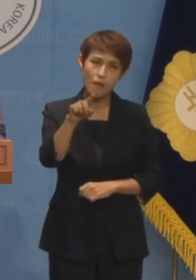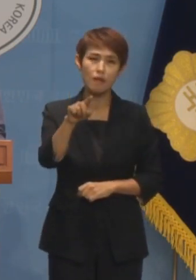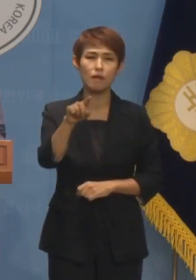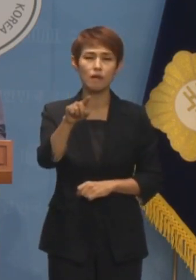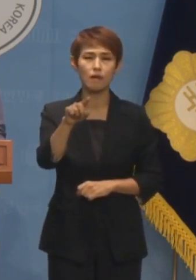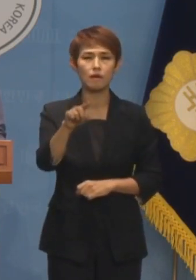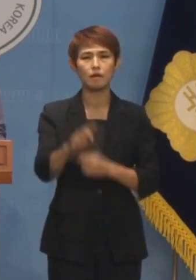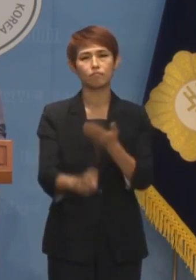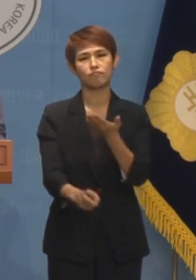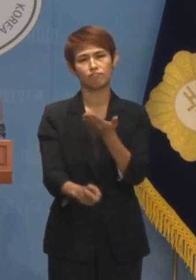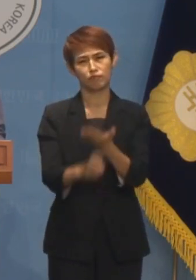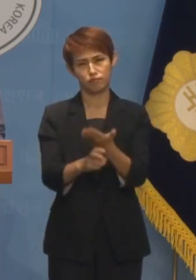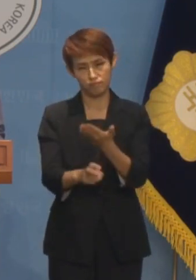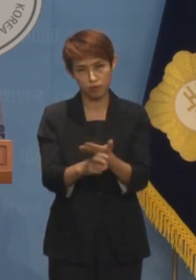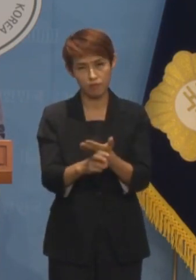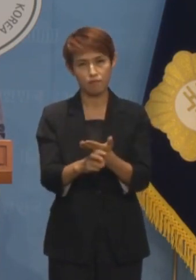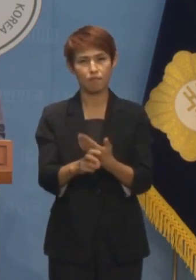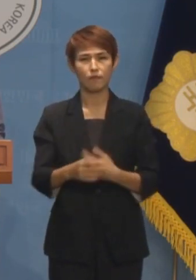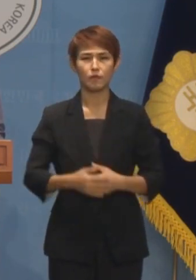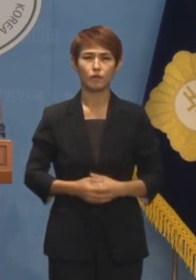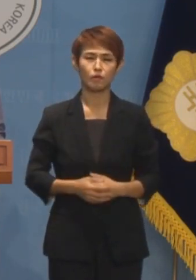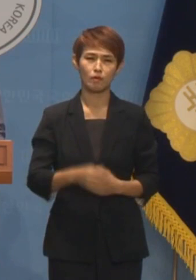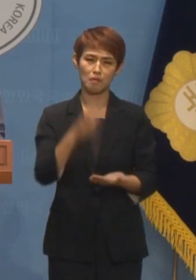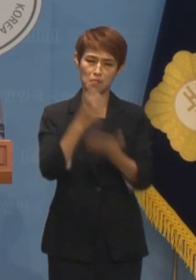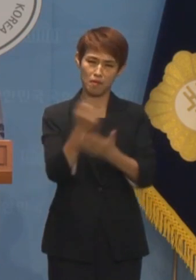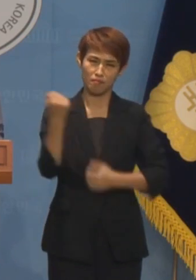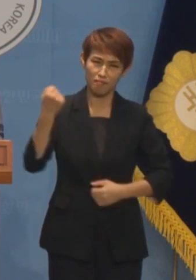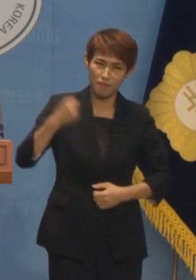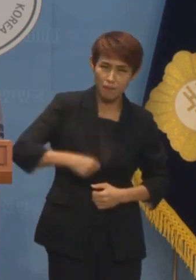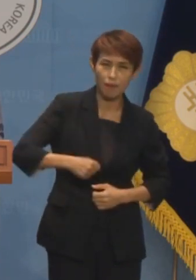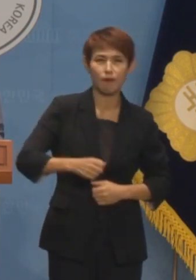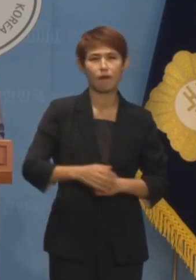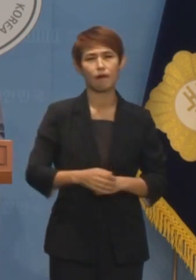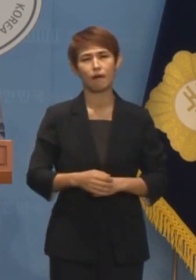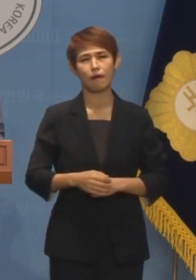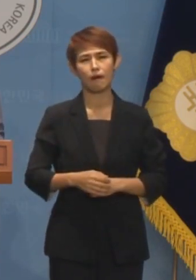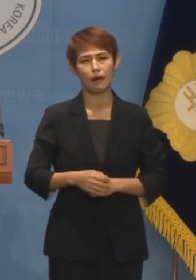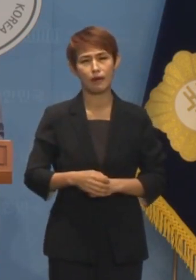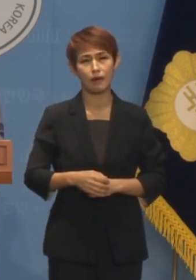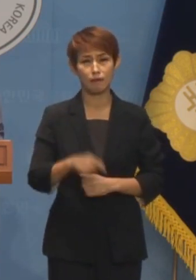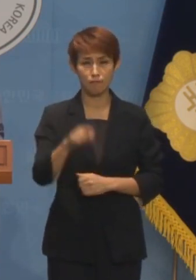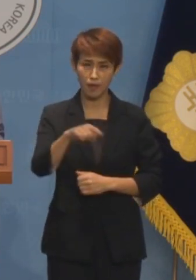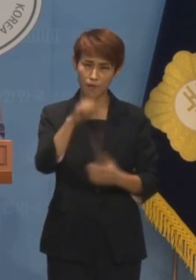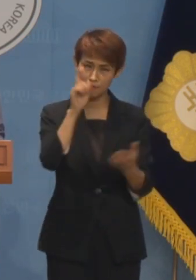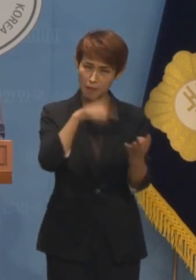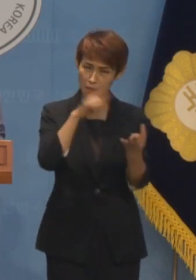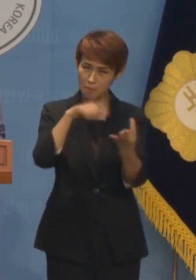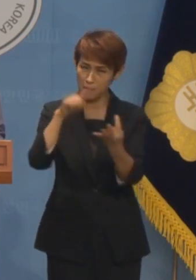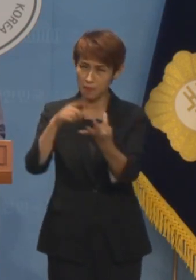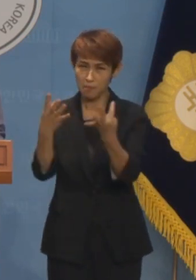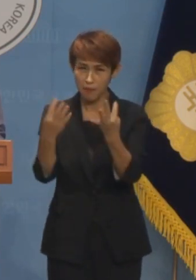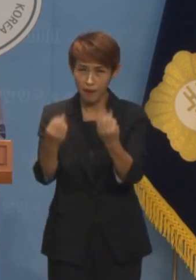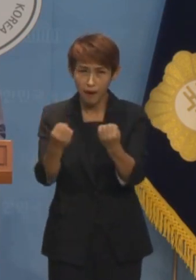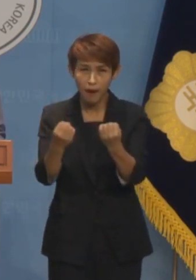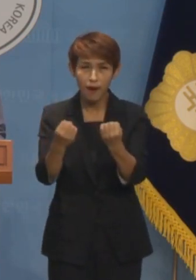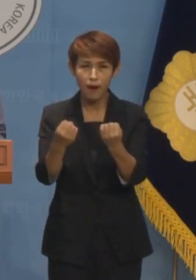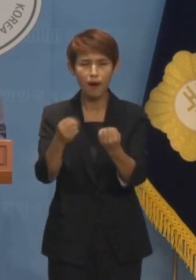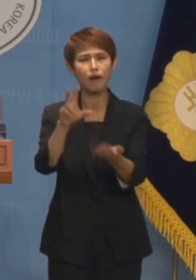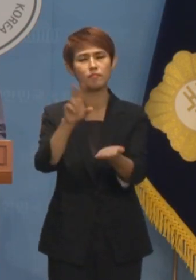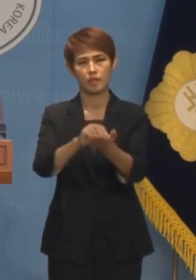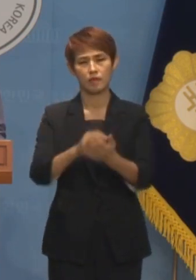불법, 탈법, 위법, 국기문란 행위들이 새롭게 쏟아지고 있는 형국인데